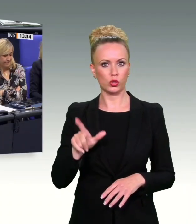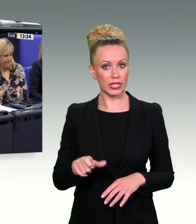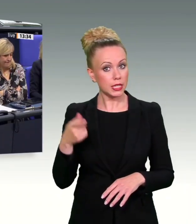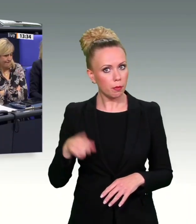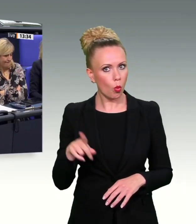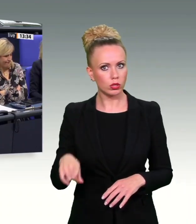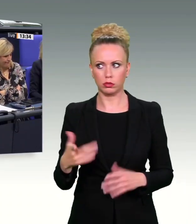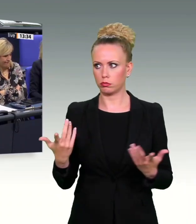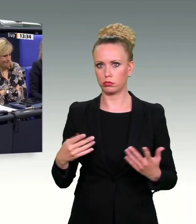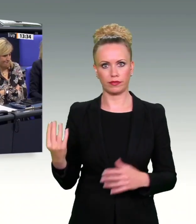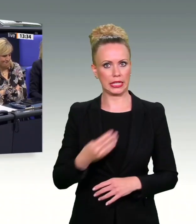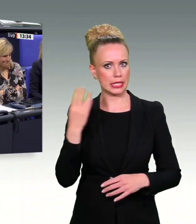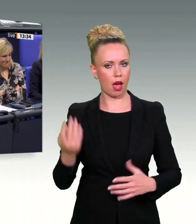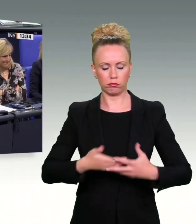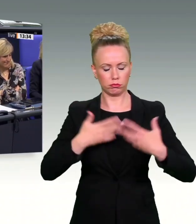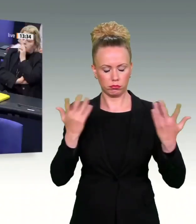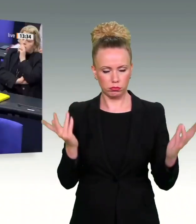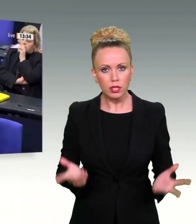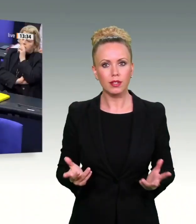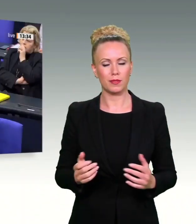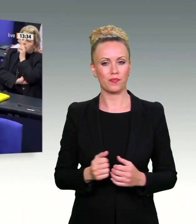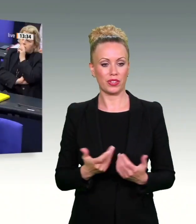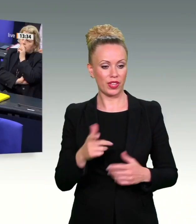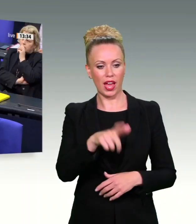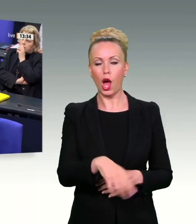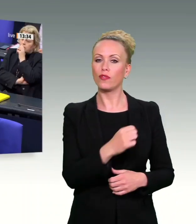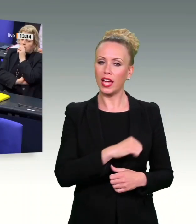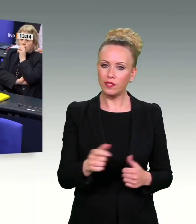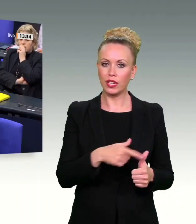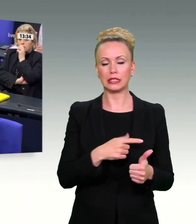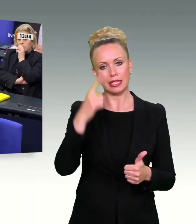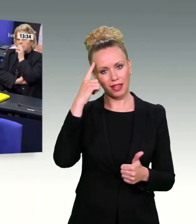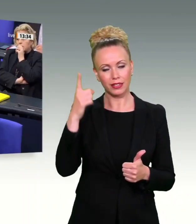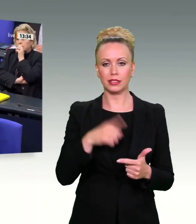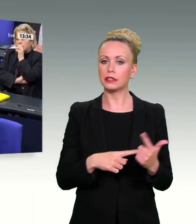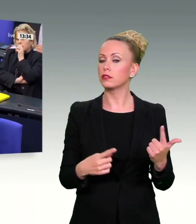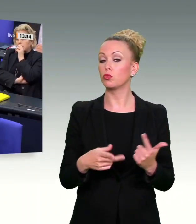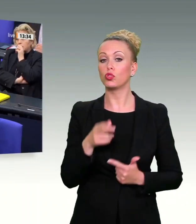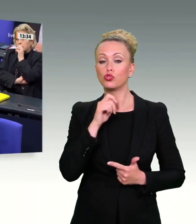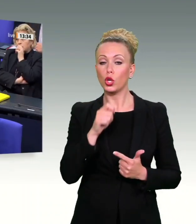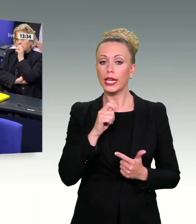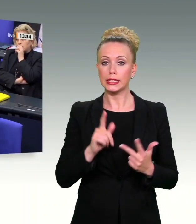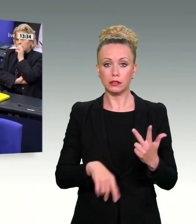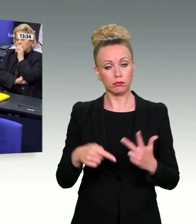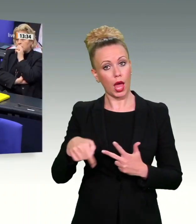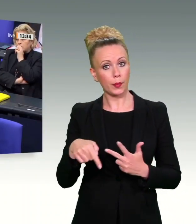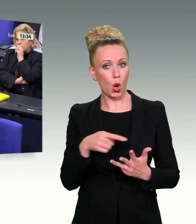könnte man auch länger speichern. Wie schützen Sie Personengruppen wie Anwälte, Geistliche, Journalisten, Abgeordnete, wenn Sie allen